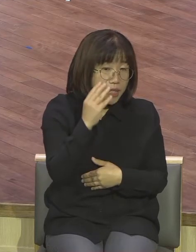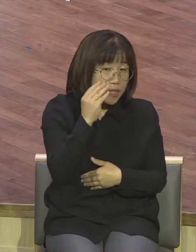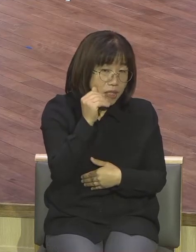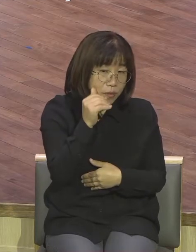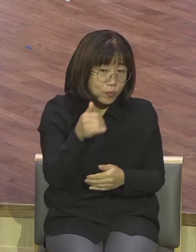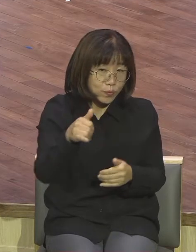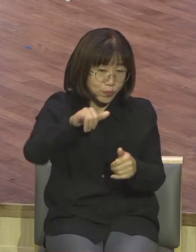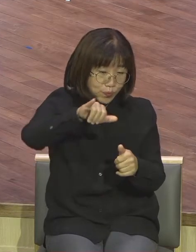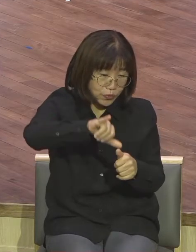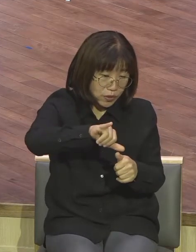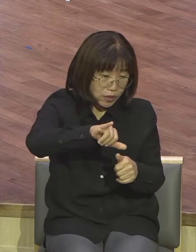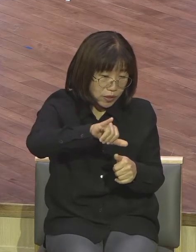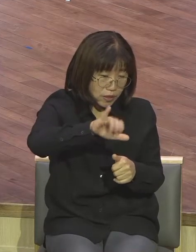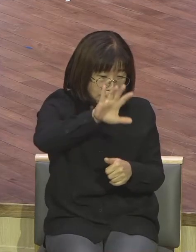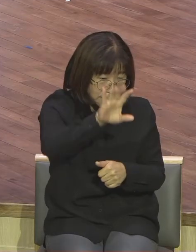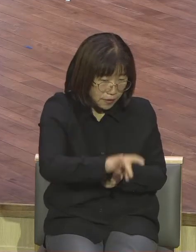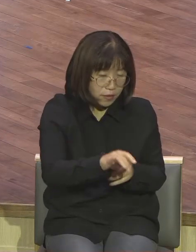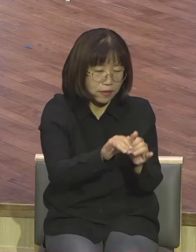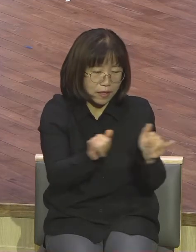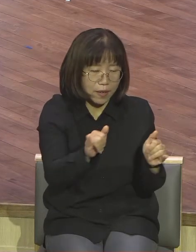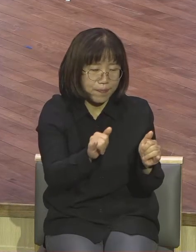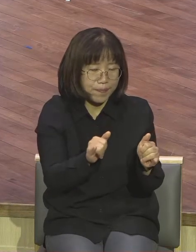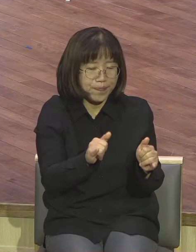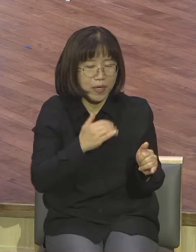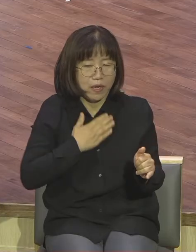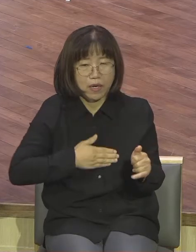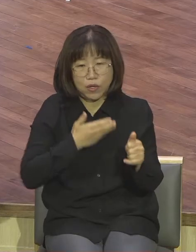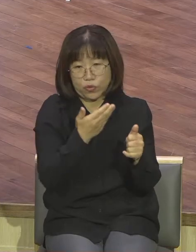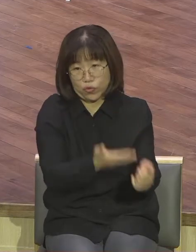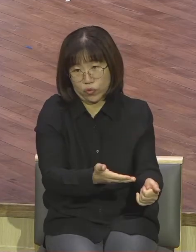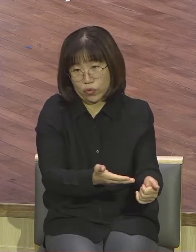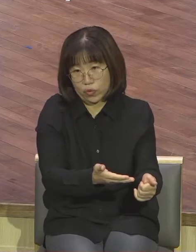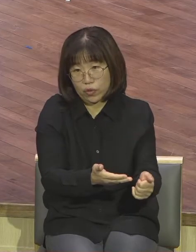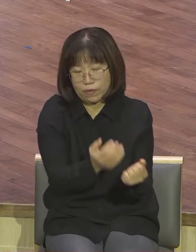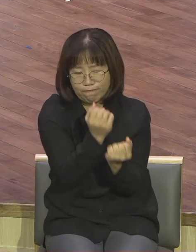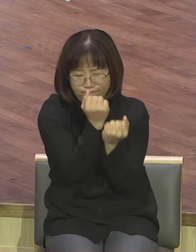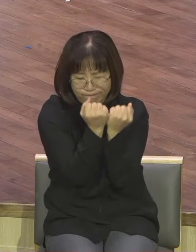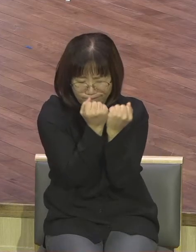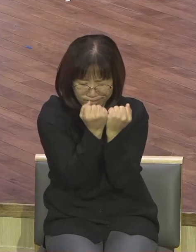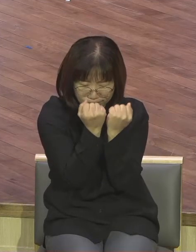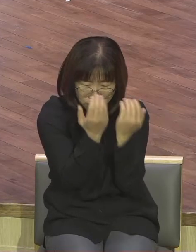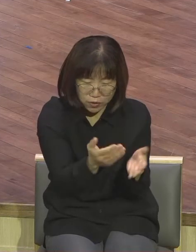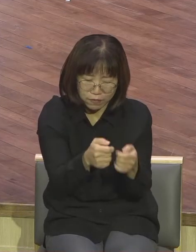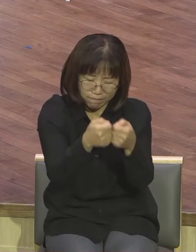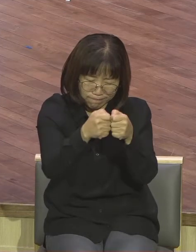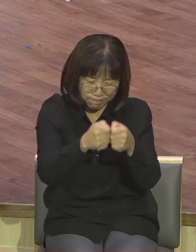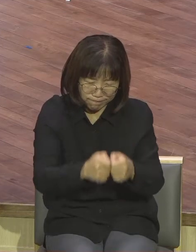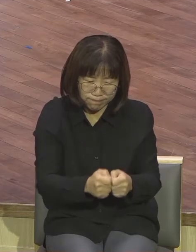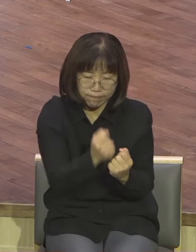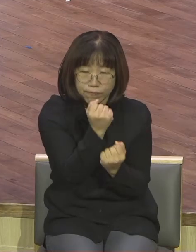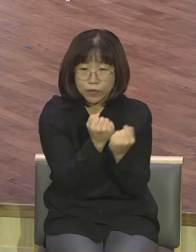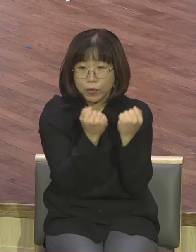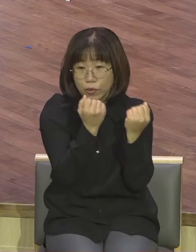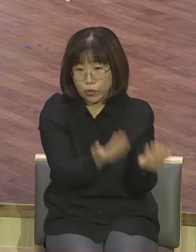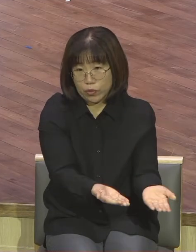알려주겠다고 말씀하십니다 하나님 참 세밀하시죠? 세밀하게 그렇게 가르쳐 주십니다